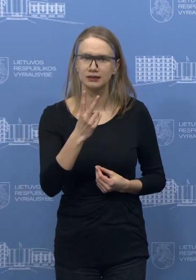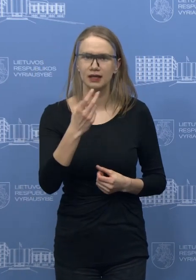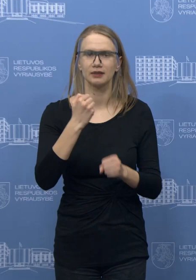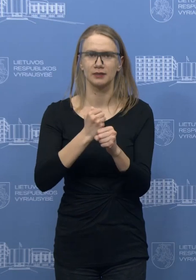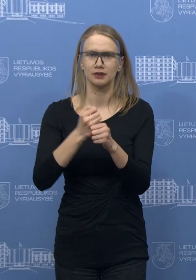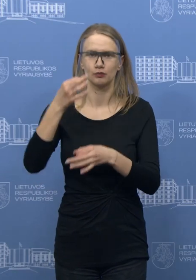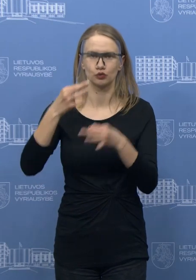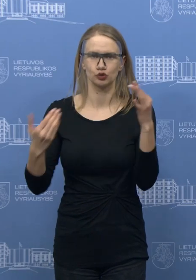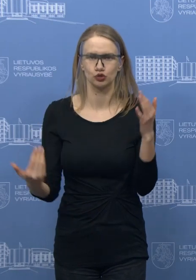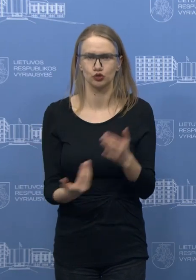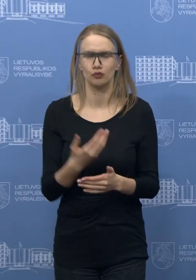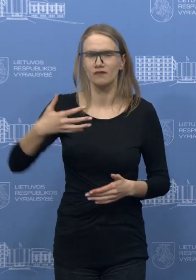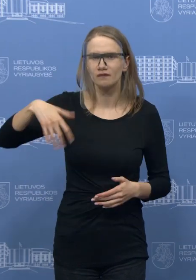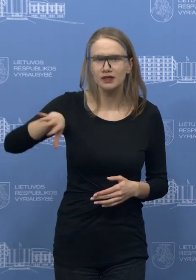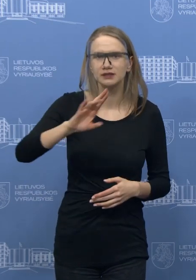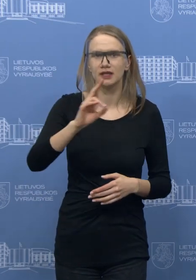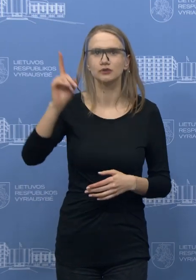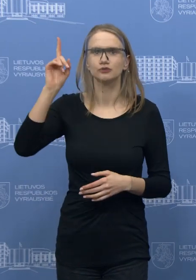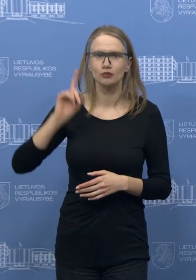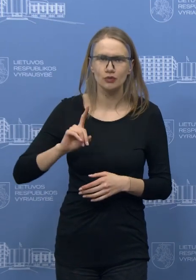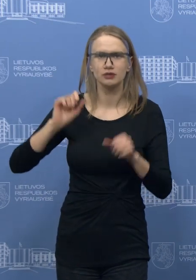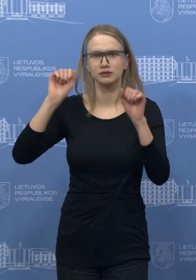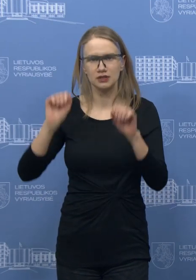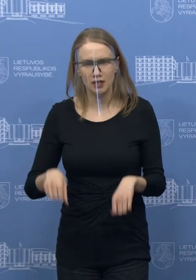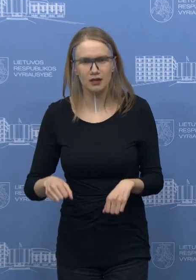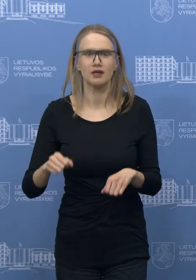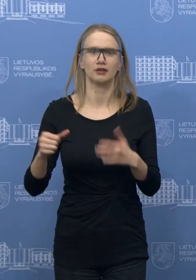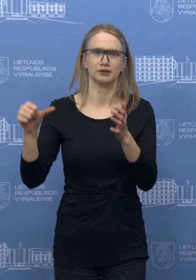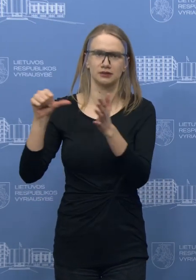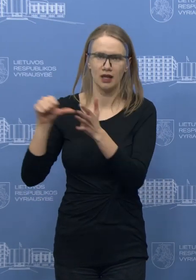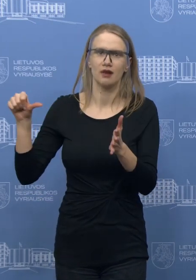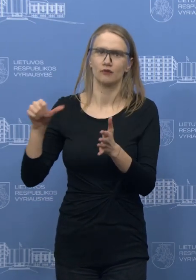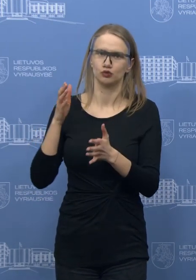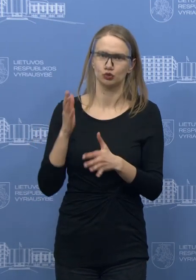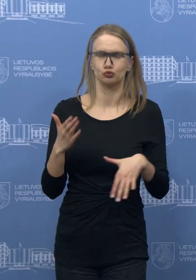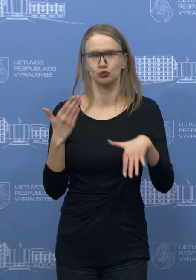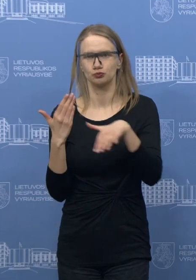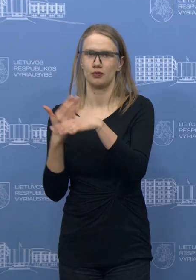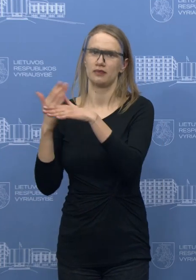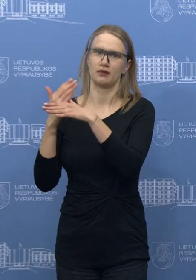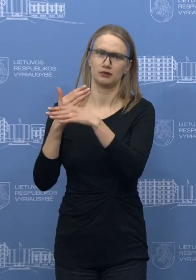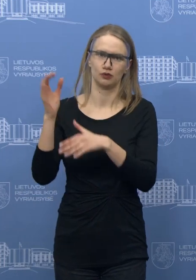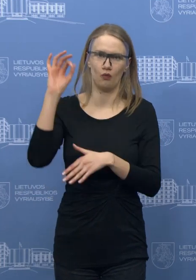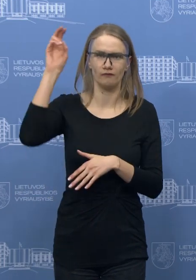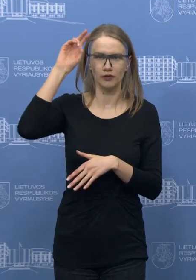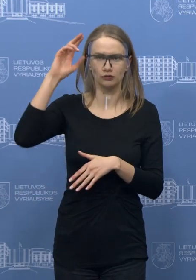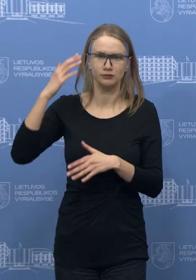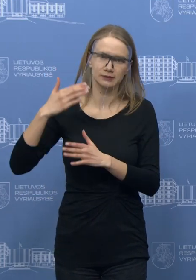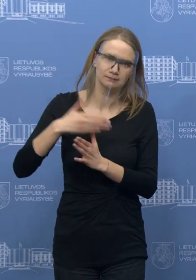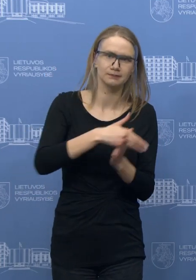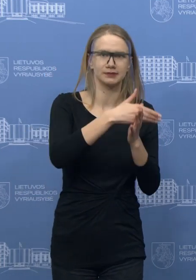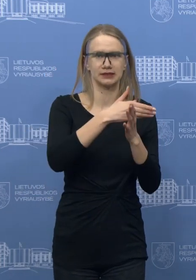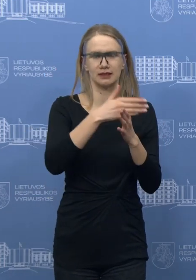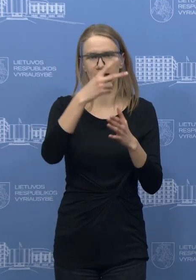kurie tikrai norės ir opozicijos atstovai tikrai norės padėti tiek vyriausybėje, tiek ir